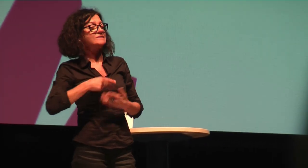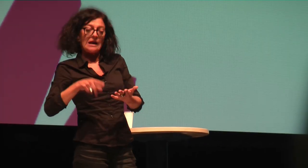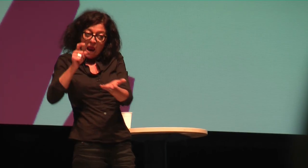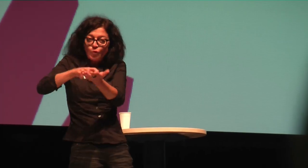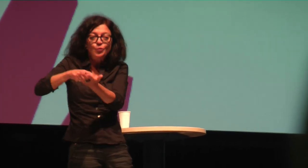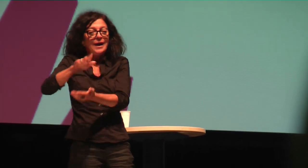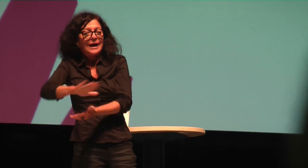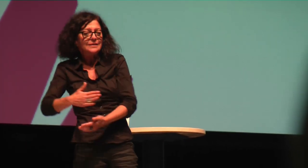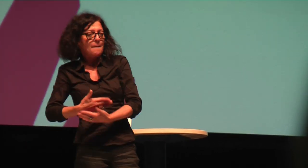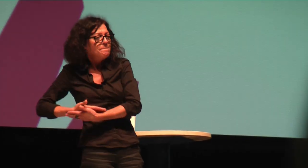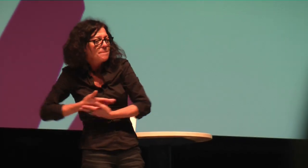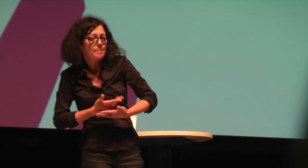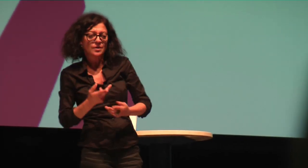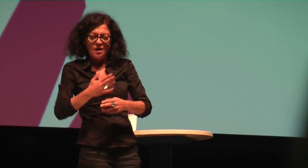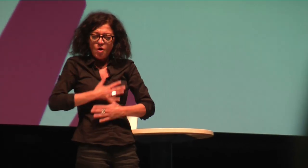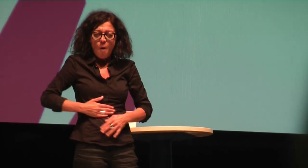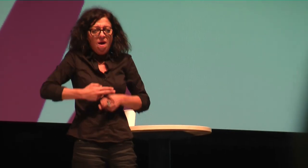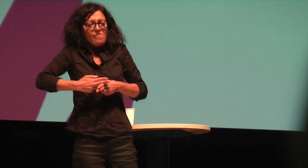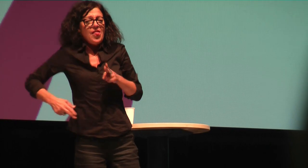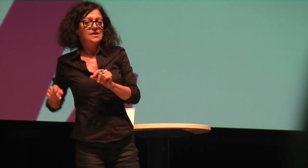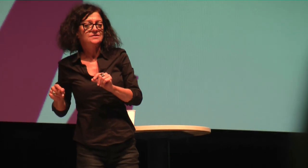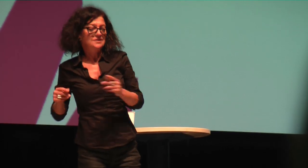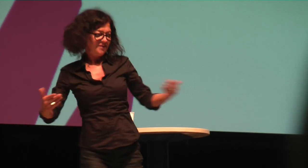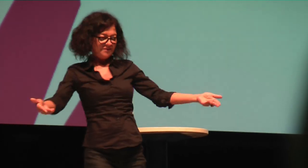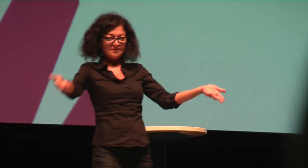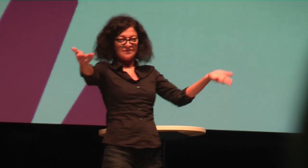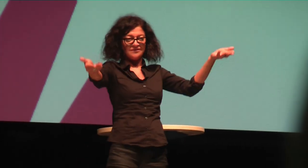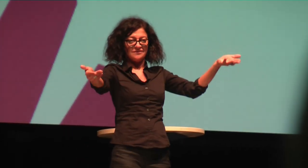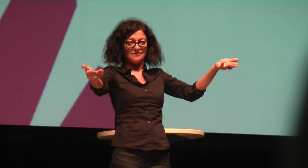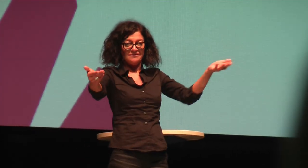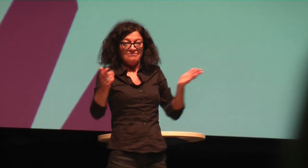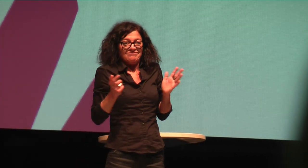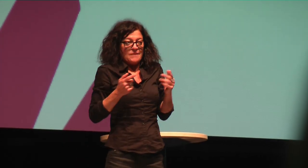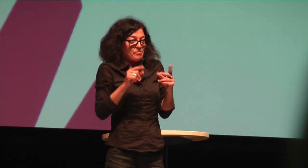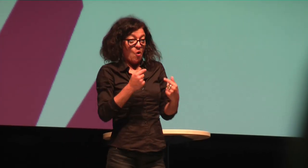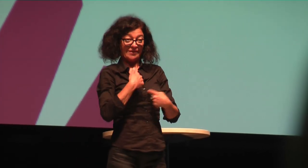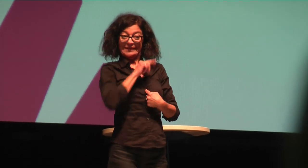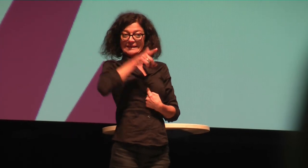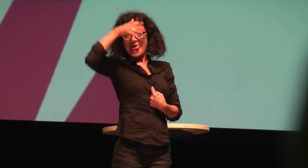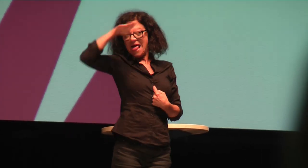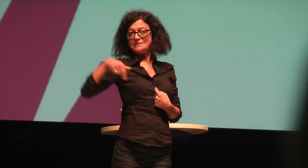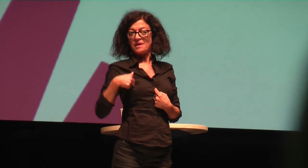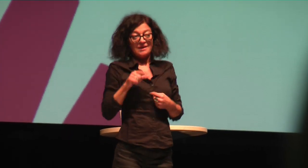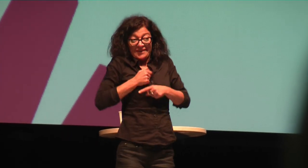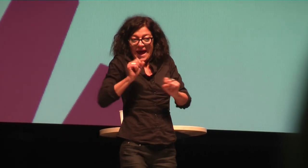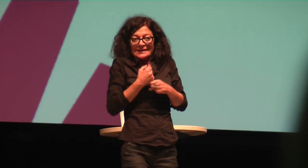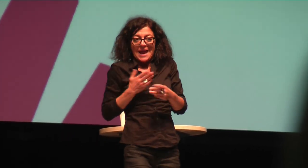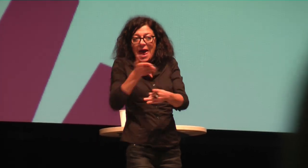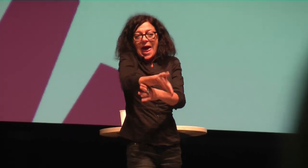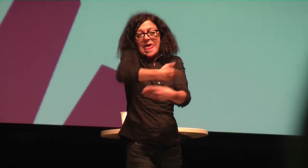kann. Aber ich finde auch, das Recht auf körperliche Unverletztheit ist sehr, sehr wichtig. Ja, ich bin kein